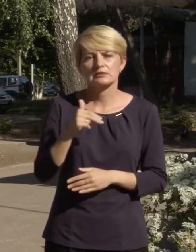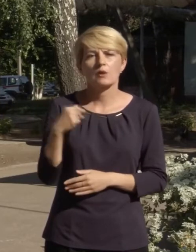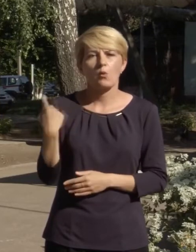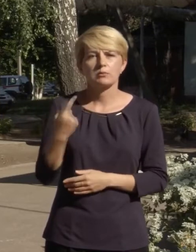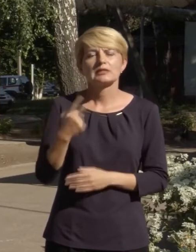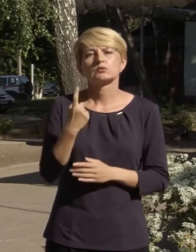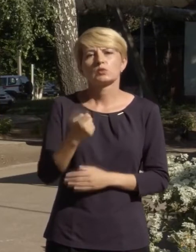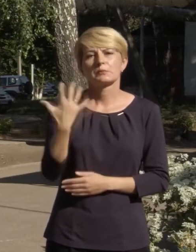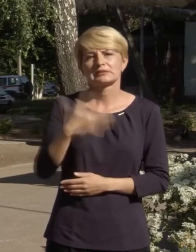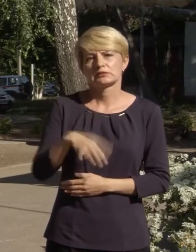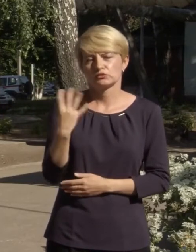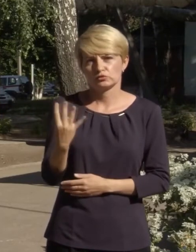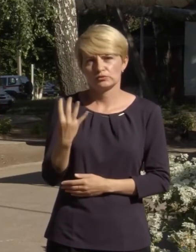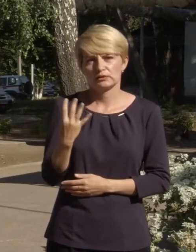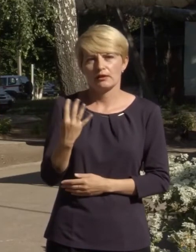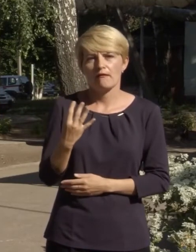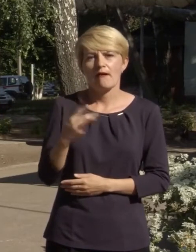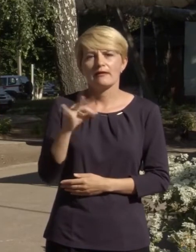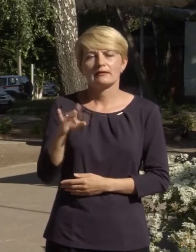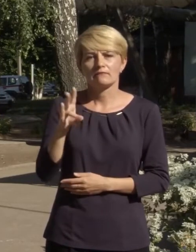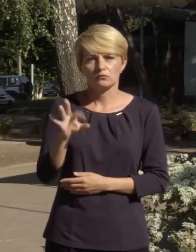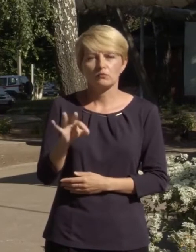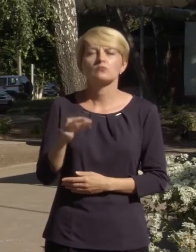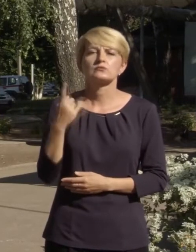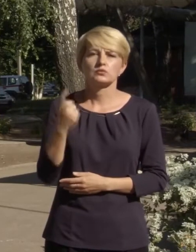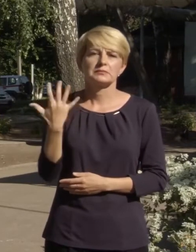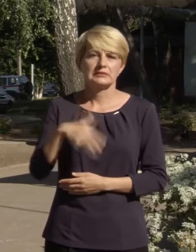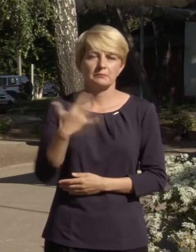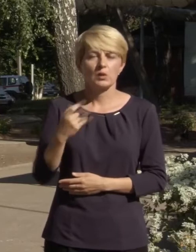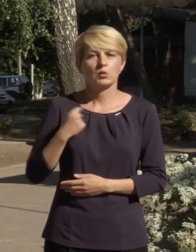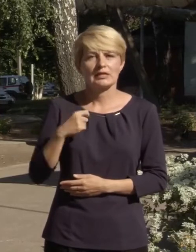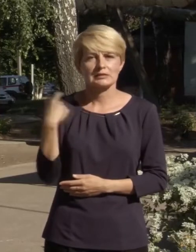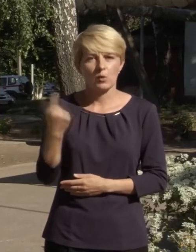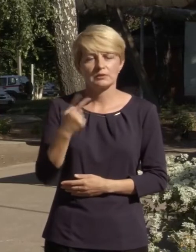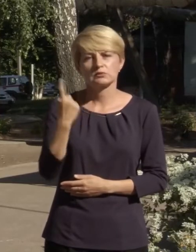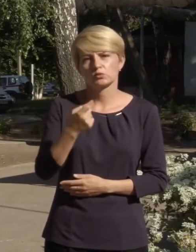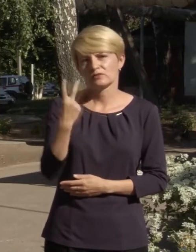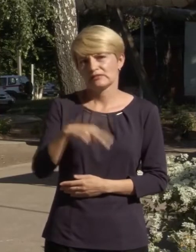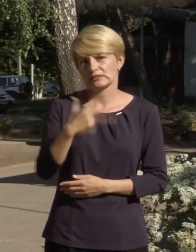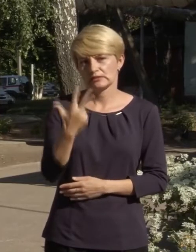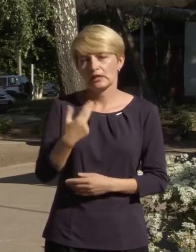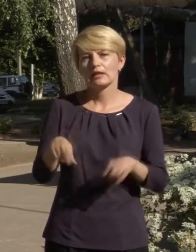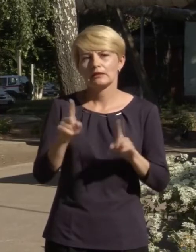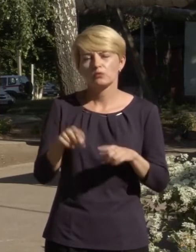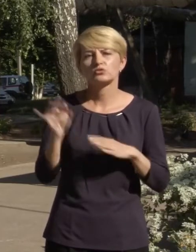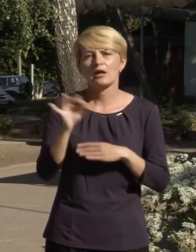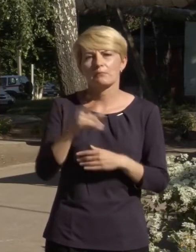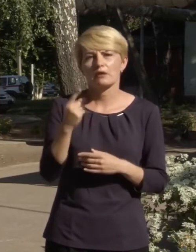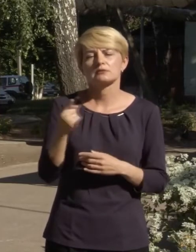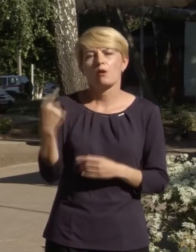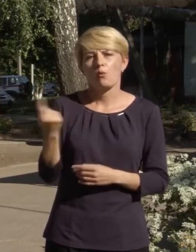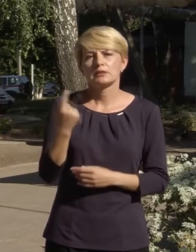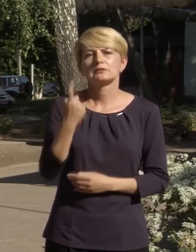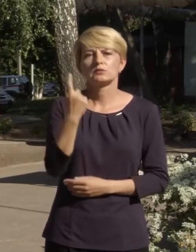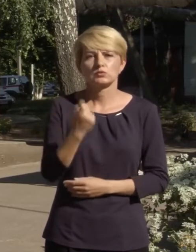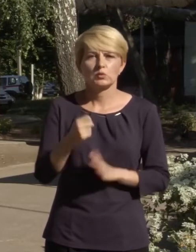область 154, Рівненська 125, Одеська область 123, та Закарпатська область